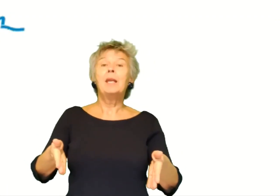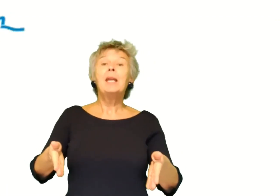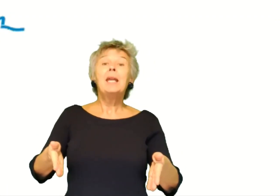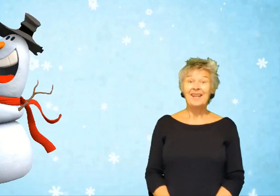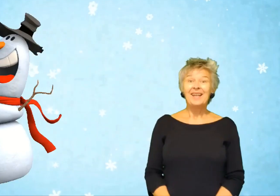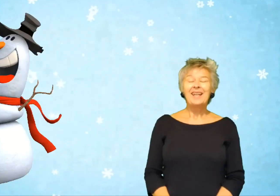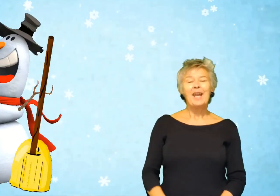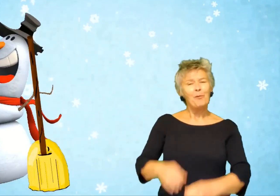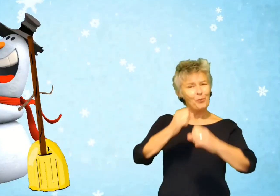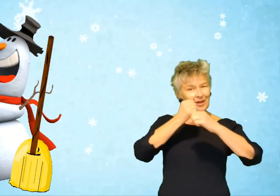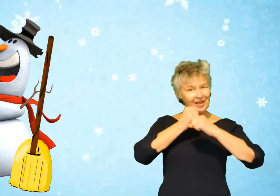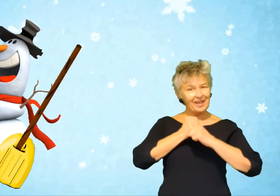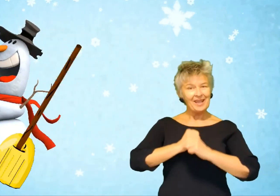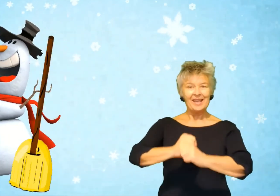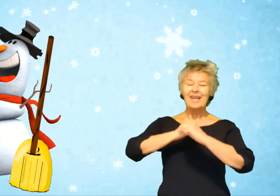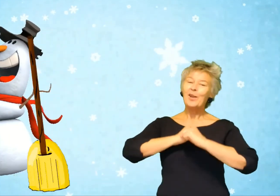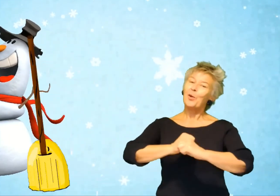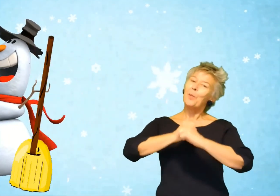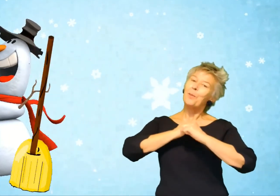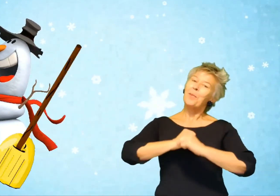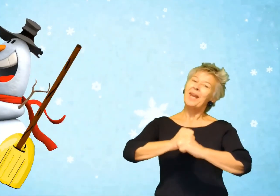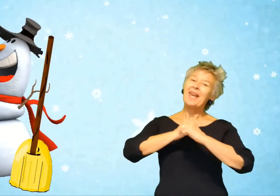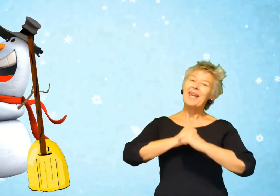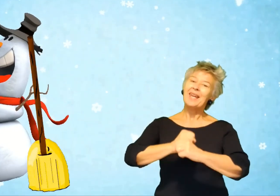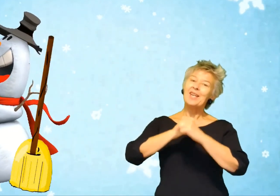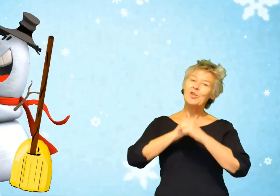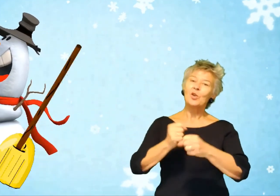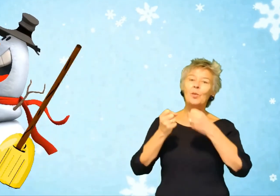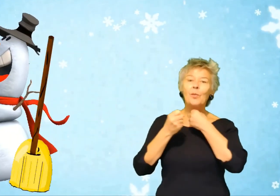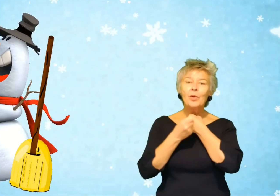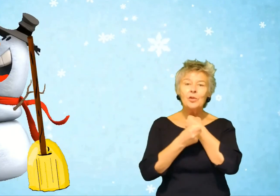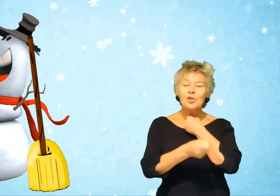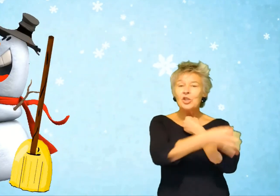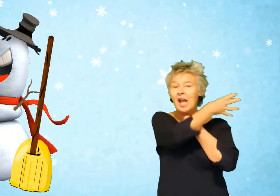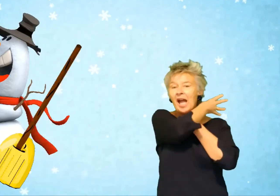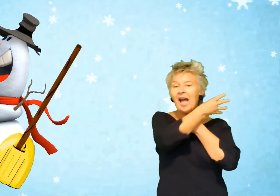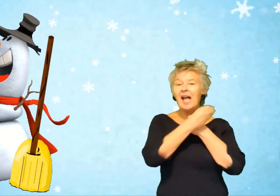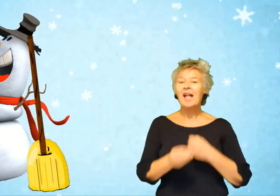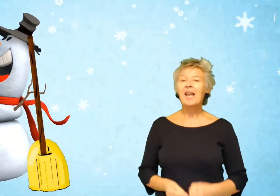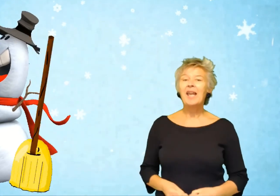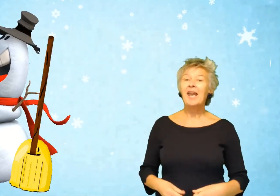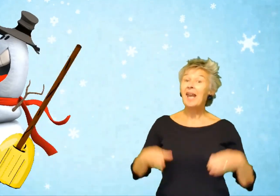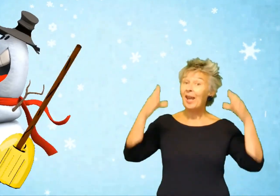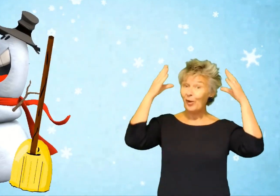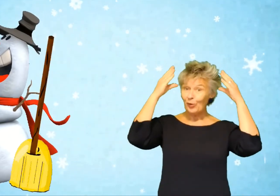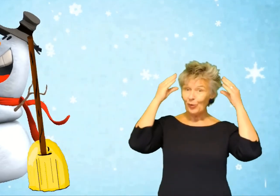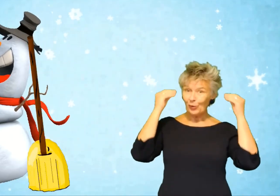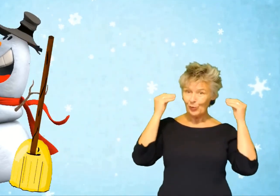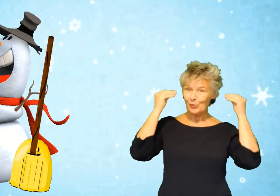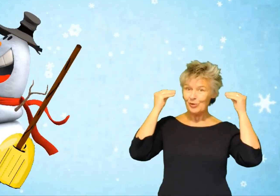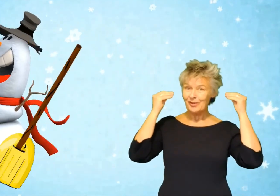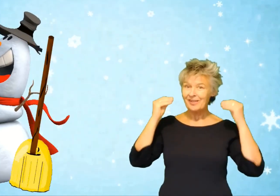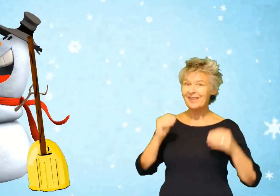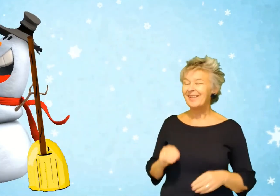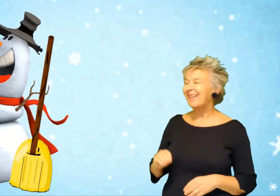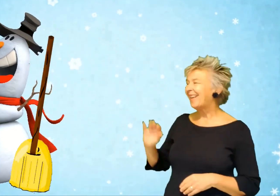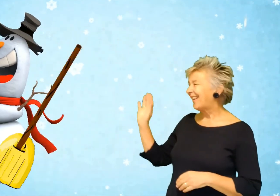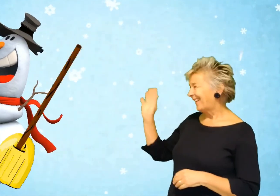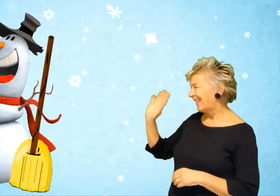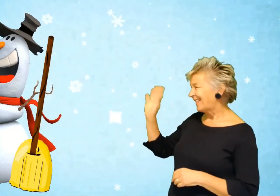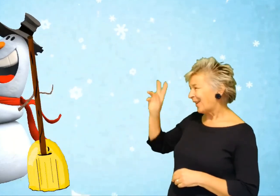Ik heb hier een bezem, een sjaal en een hoed.